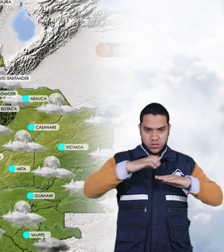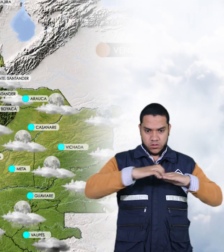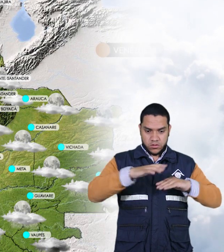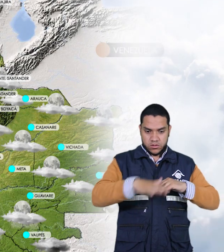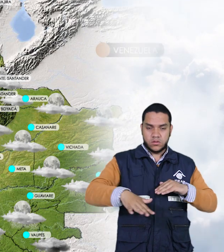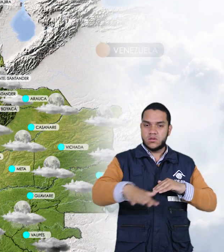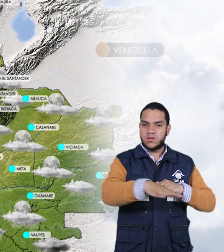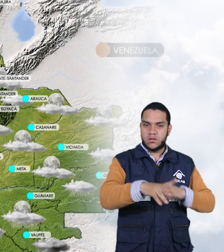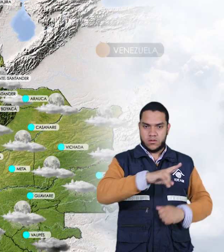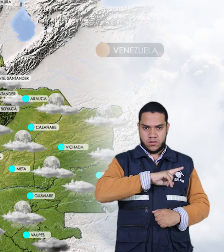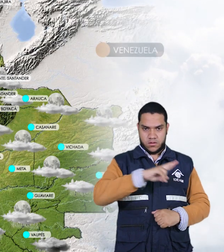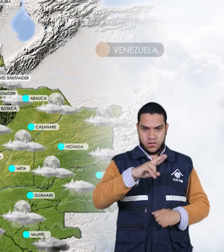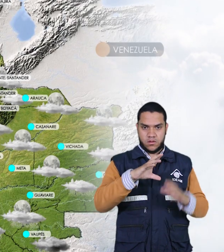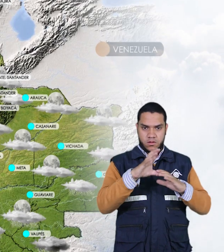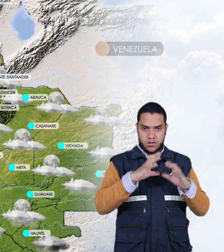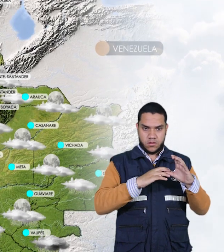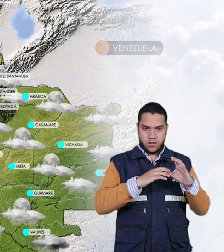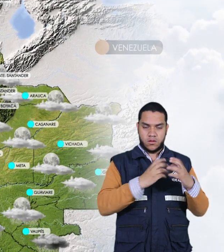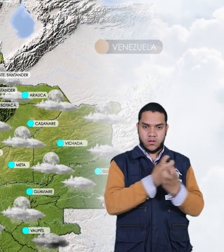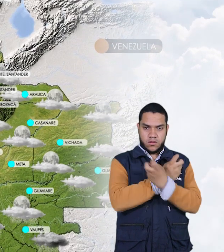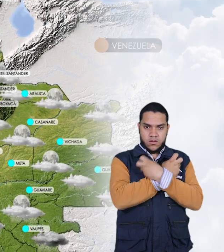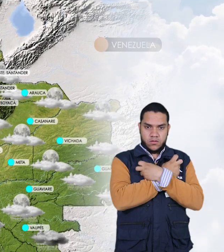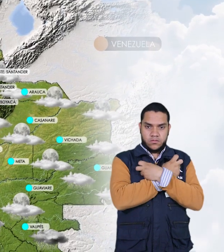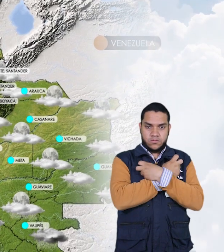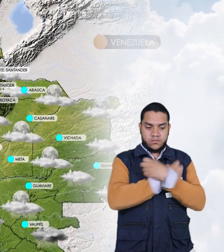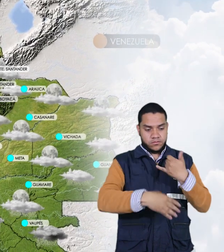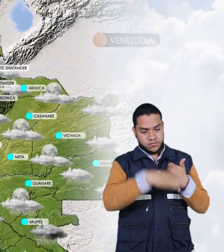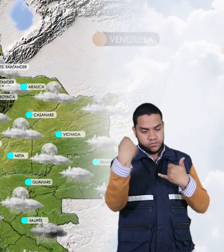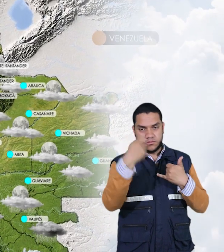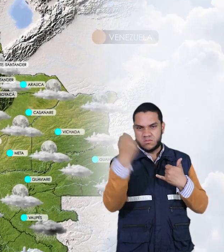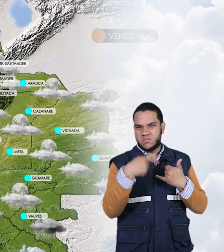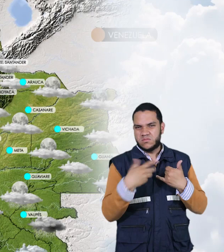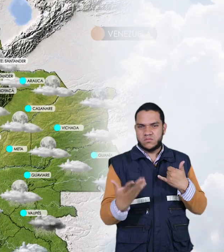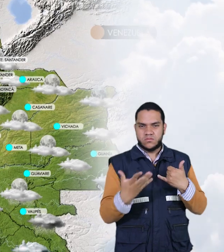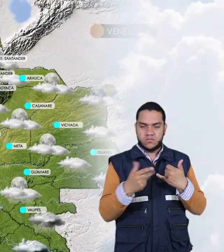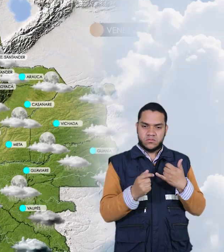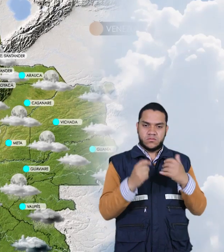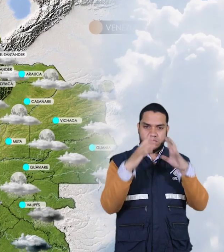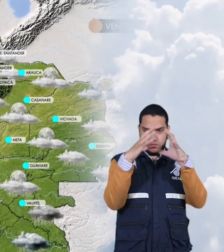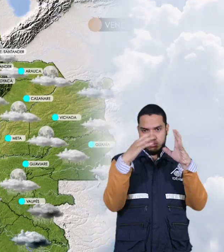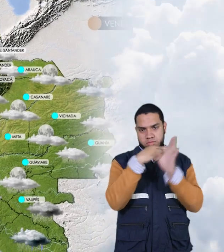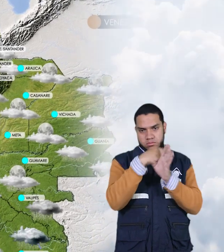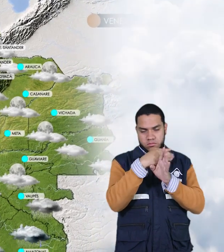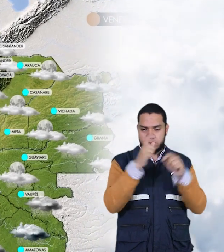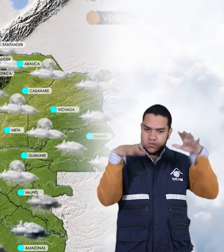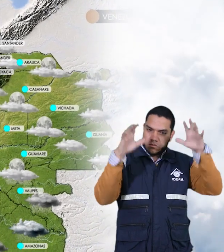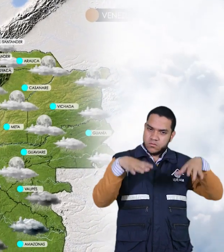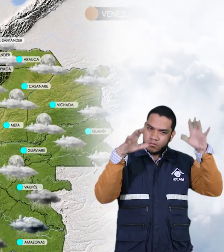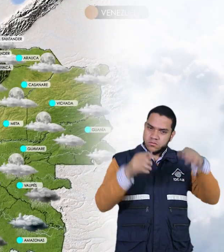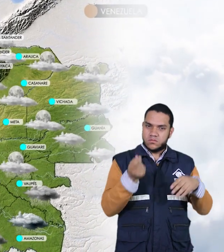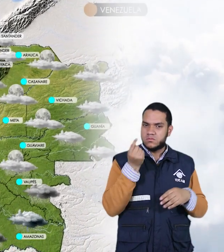sectores de Valle del Cauca, Cauca y Huila. Para la región orinoquia se espera cielo parcialmente cubierto, algunas lluvias de carácter ligero se